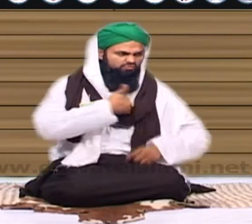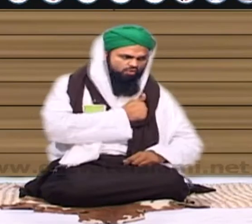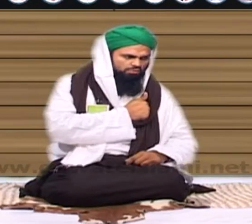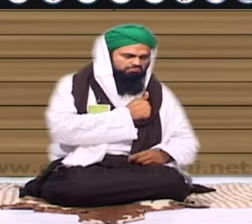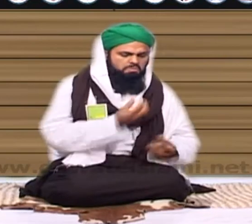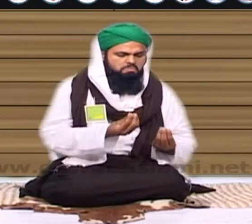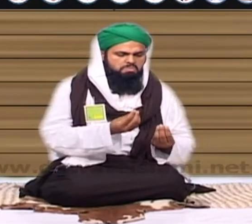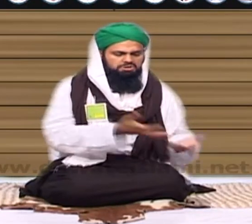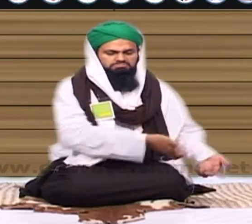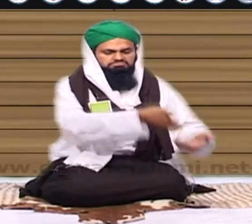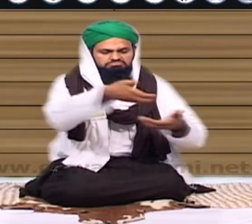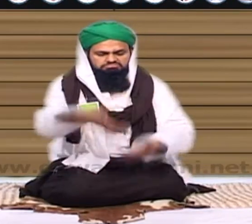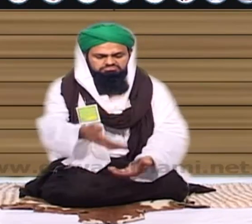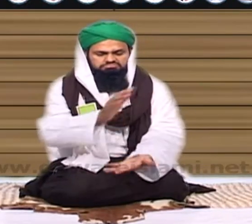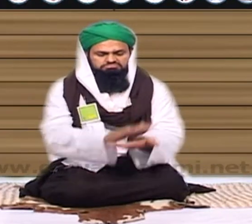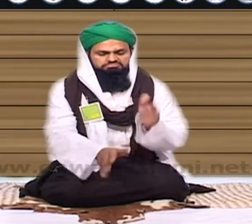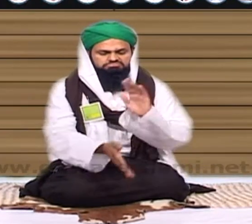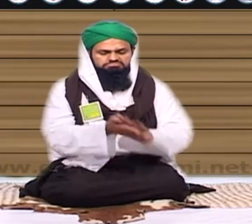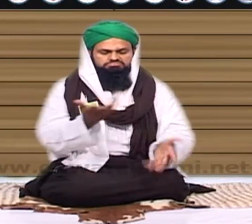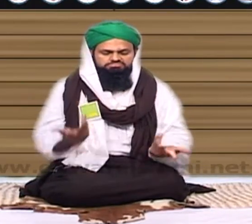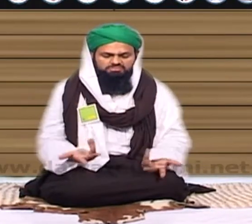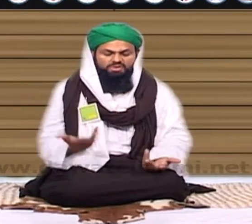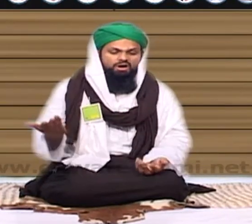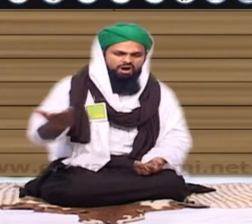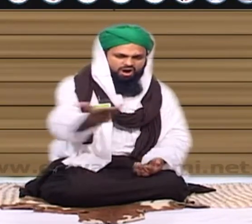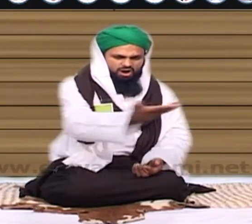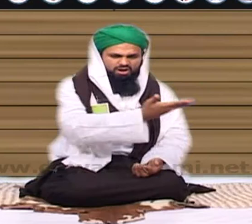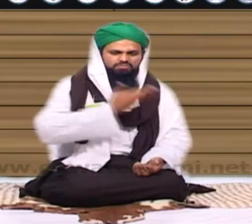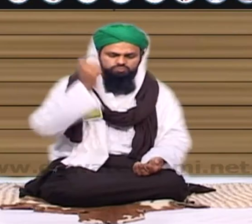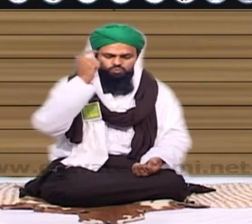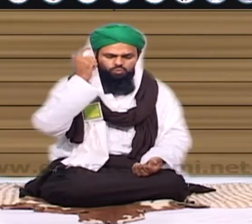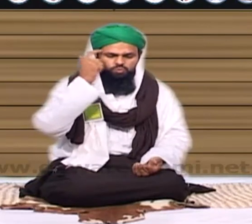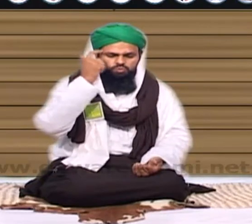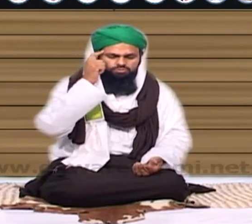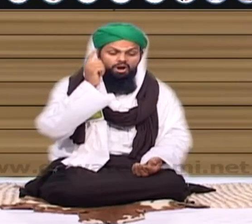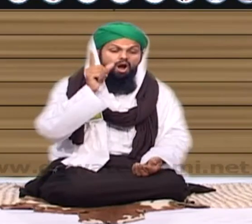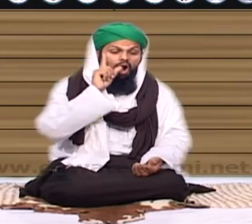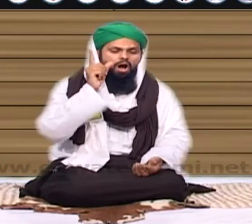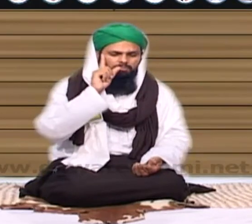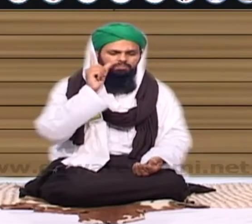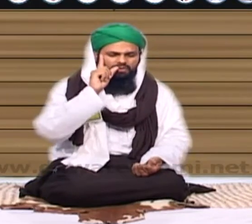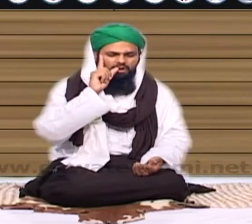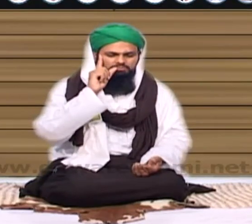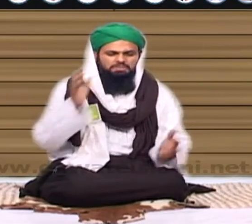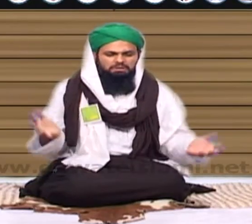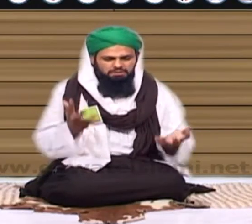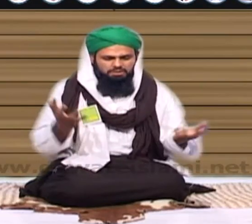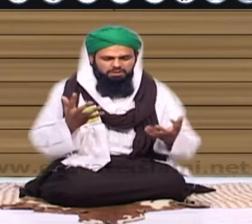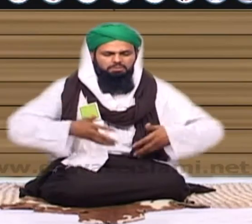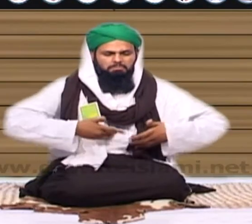کوئی رہائیت نہیں تو میرے پیارے سال بھائیو ہم خود سوچیں ہم ذکر کریں کہ کب تک ہم